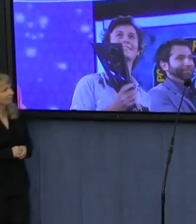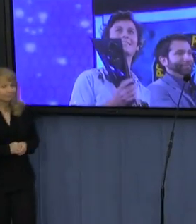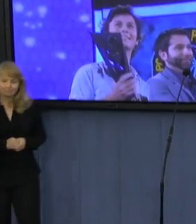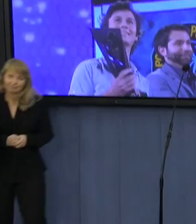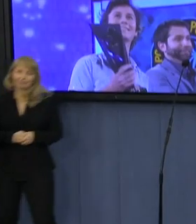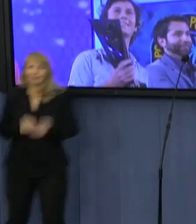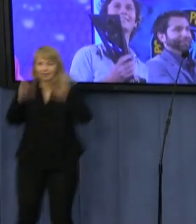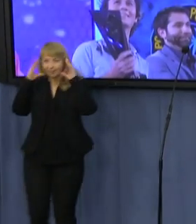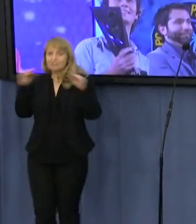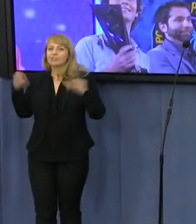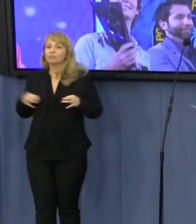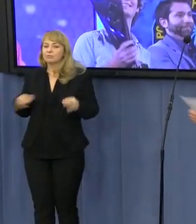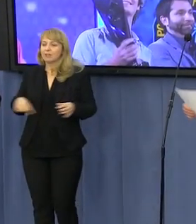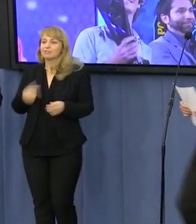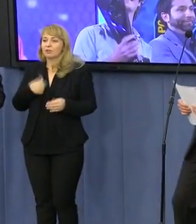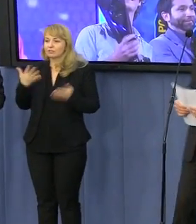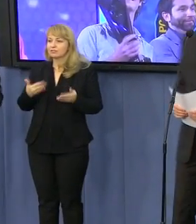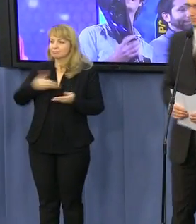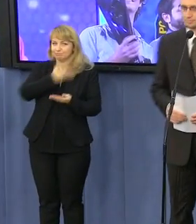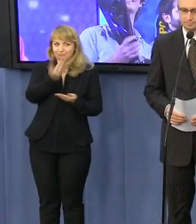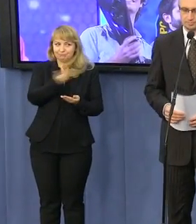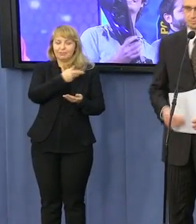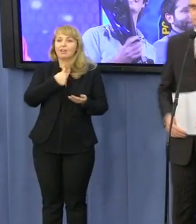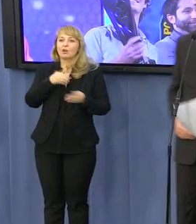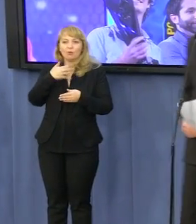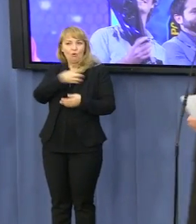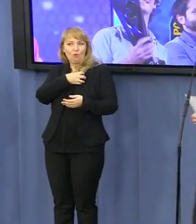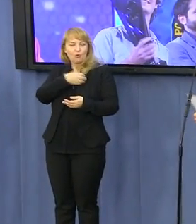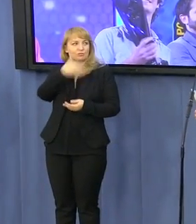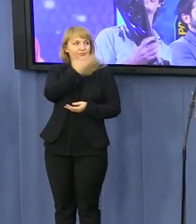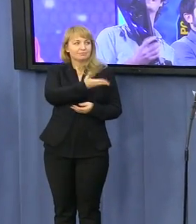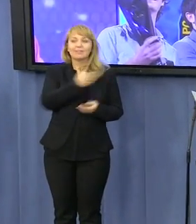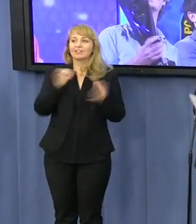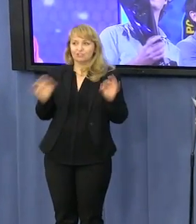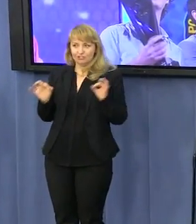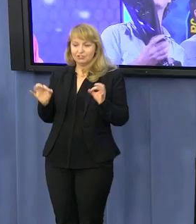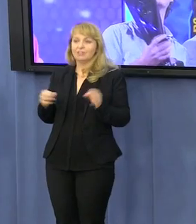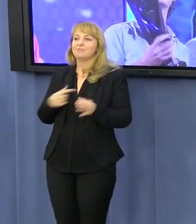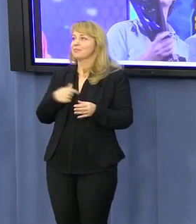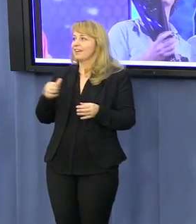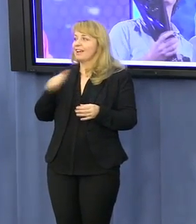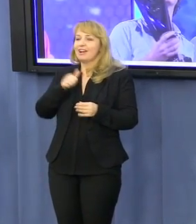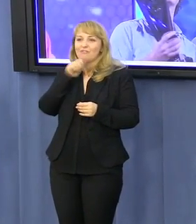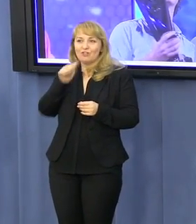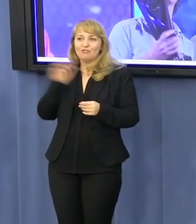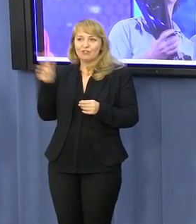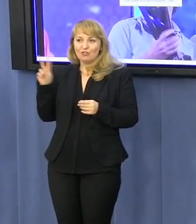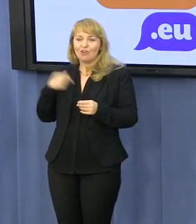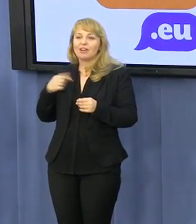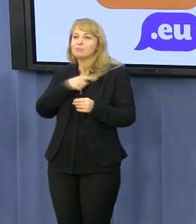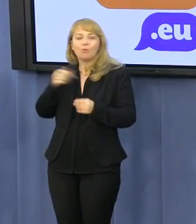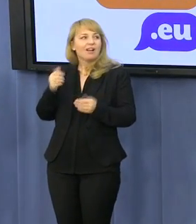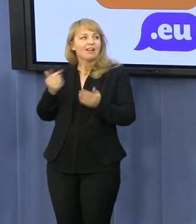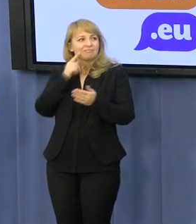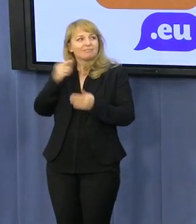Szanowni Państwo, przedstawiam mojego gościa na dzisiejszej konferencji do zeszłego wtorku. Najbardziej znany gracz